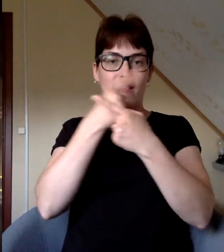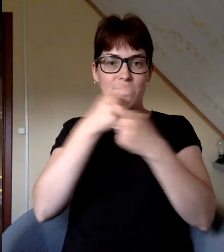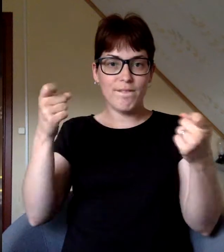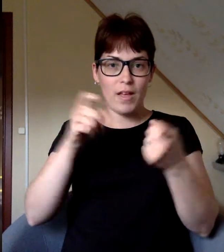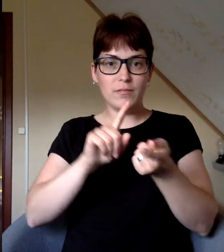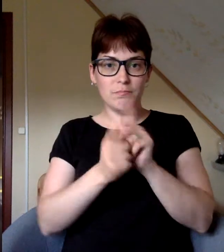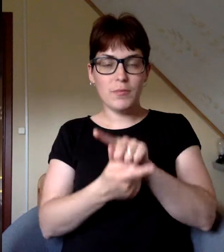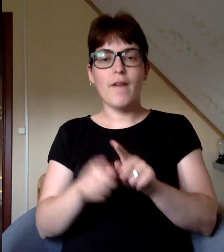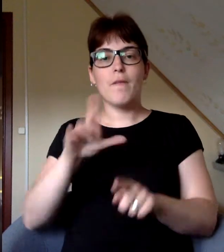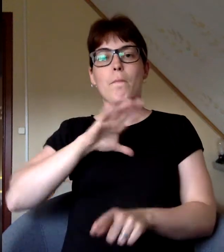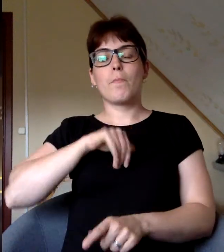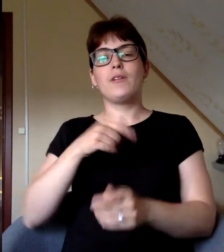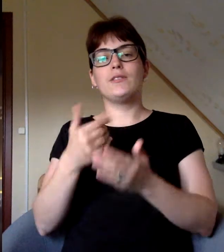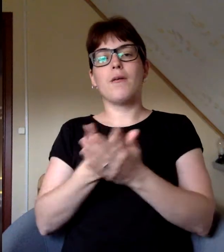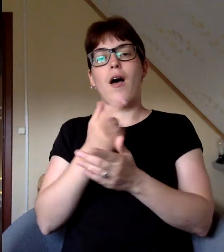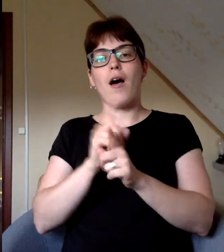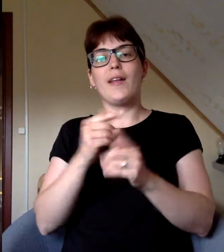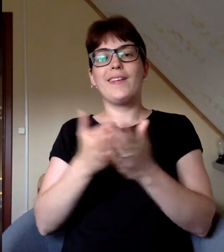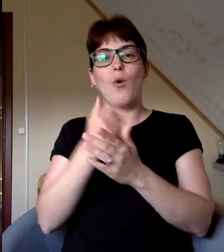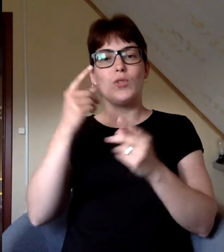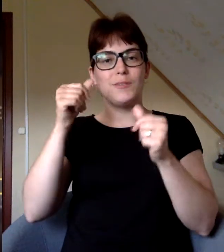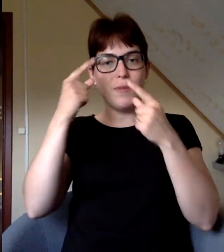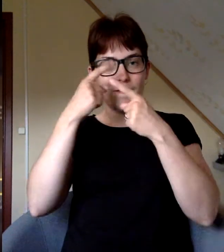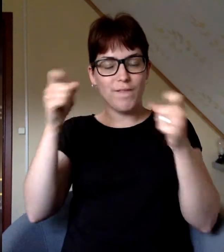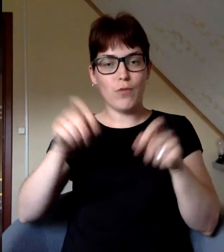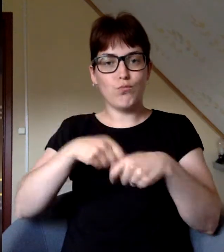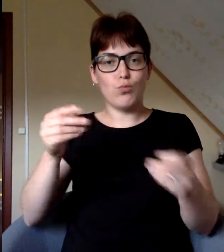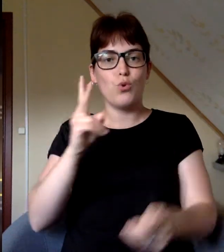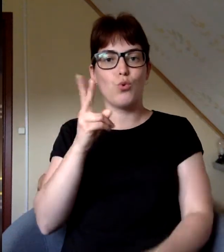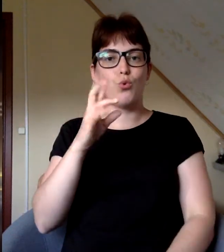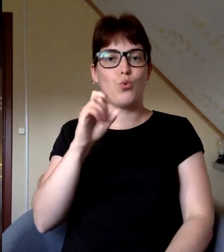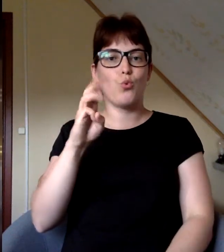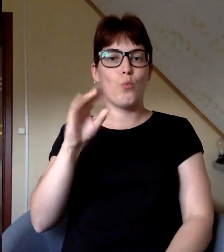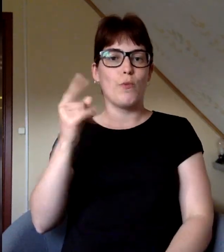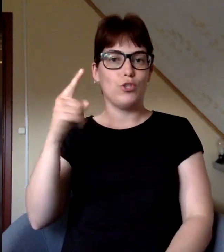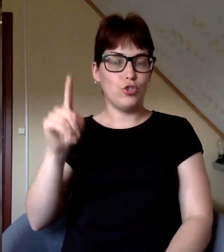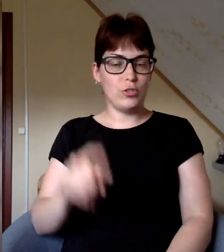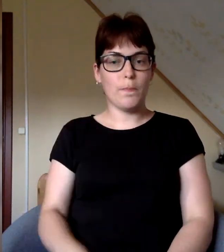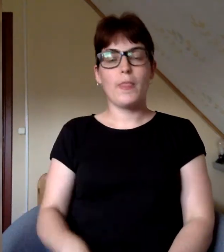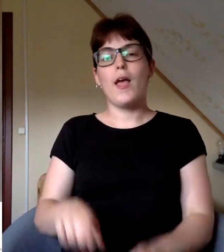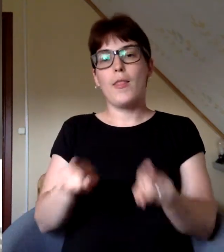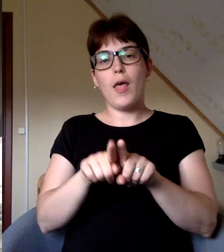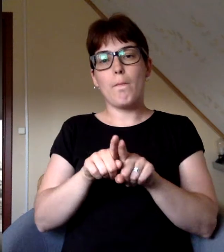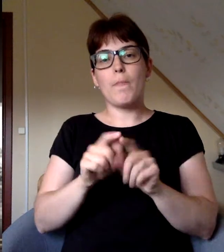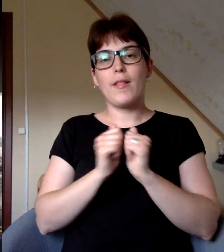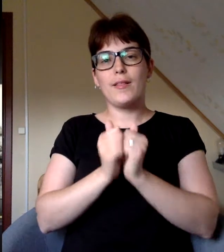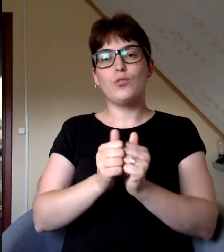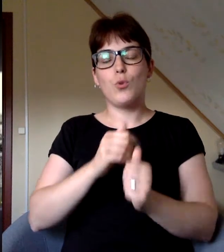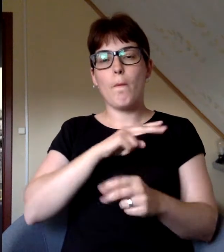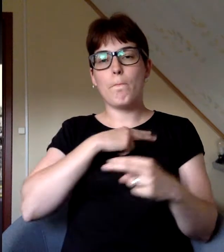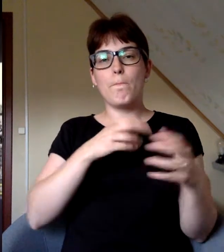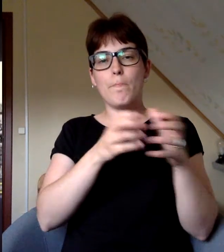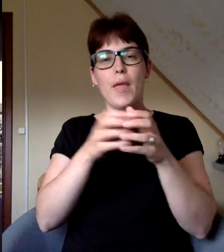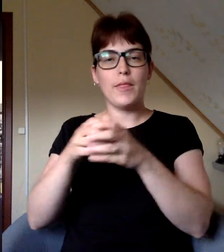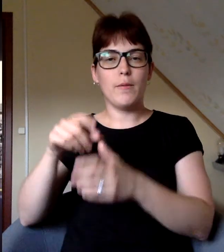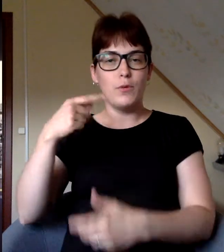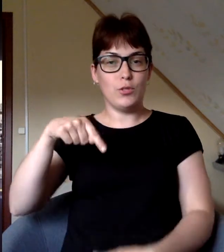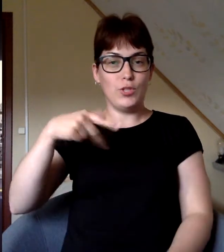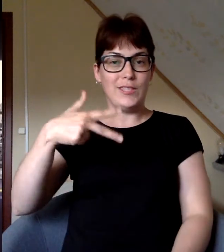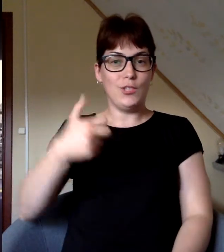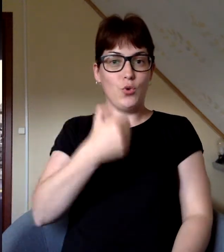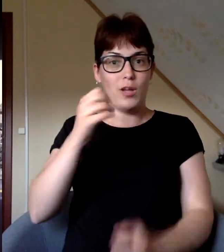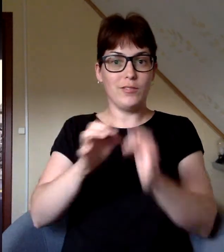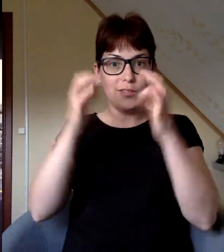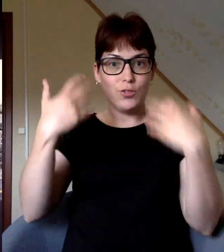Smeltenes vēstnesis, kuram seko jaunais Smeltenes vēstnesis izdot krūmiņš. Līdztek uz biedrībām, kas 30. gadu